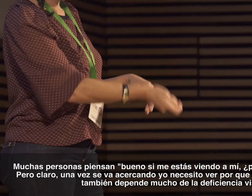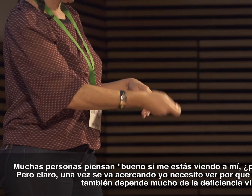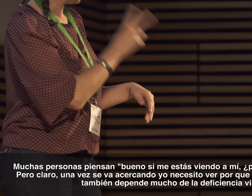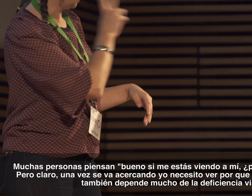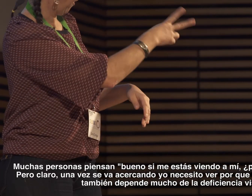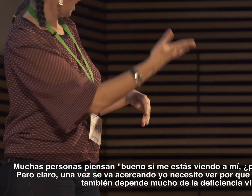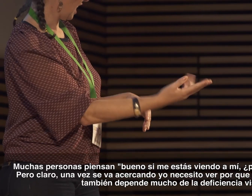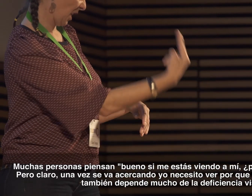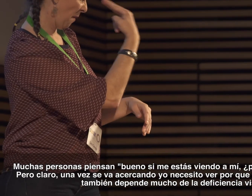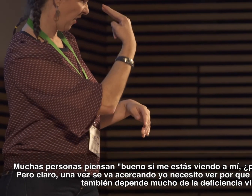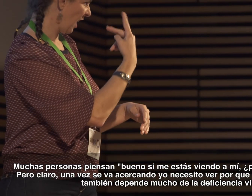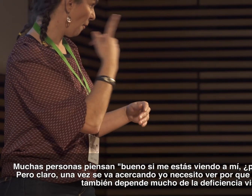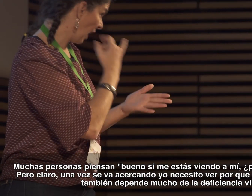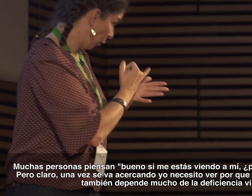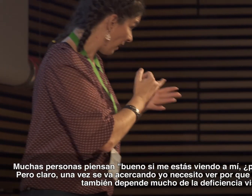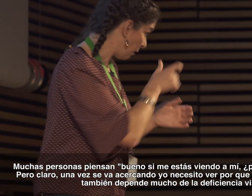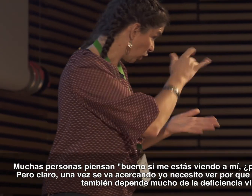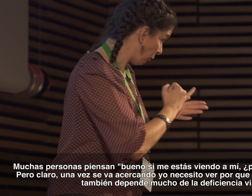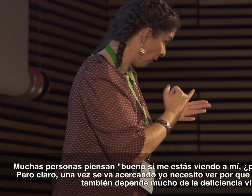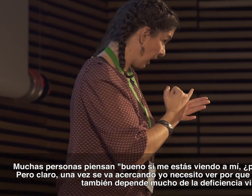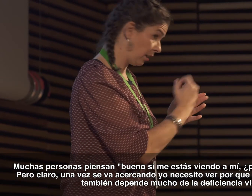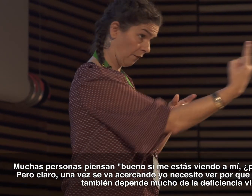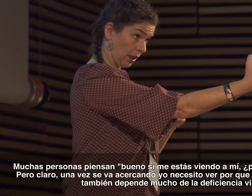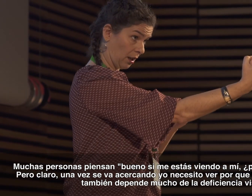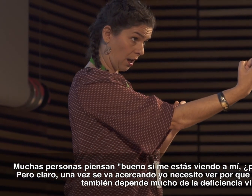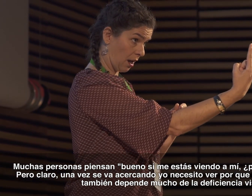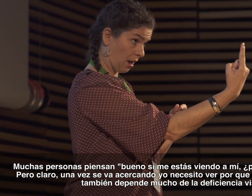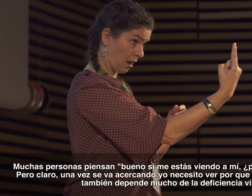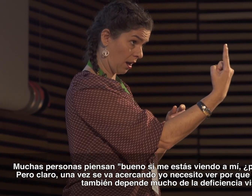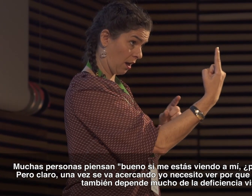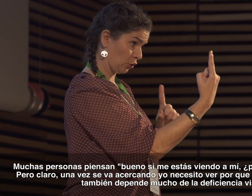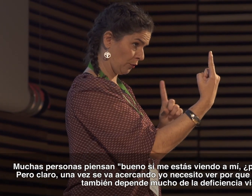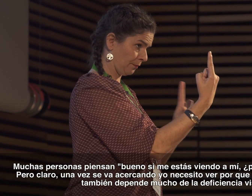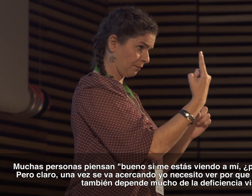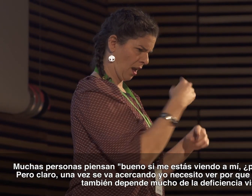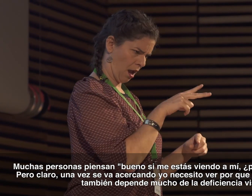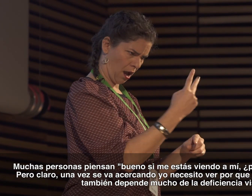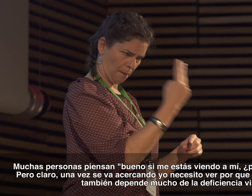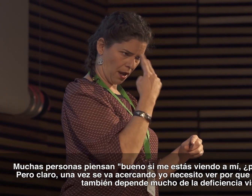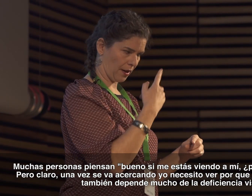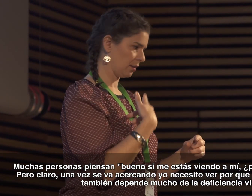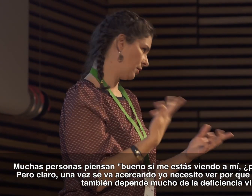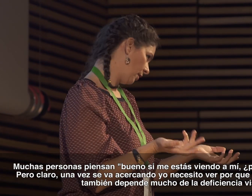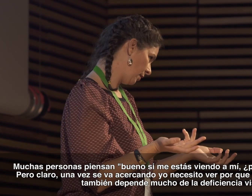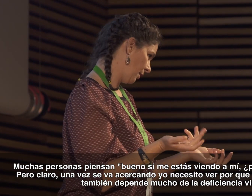Muchas personas piensan que, bueno, si me estás viendo a mí, ¿por qué no lo necesitas? Pero claro, una vez se va acercando, yo necesito ver